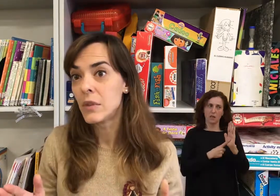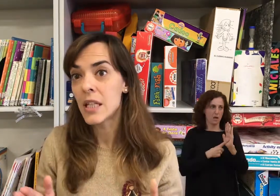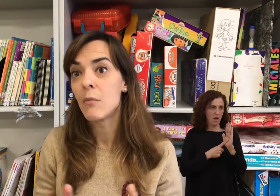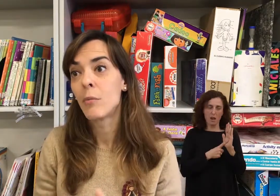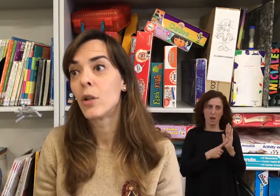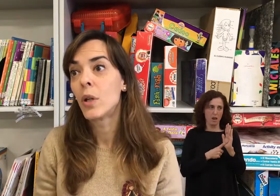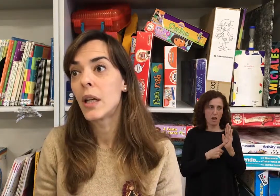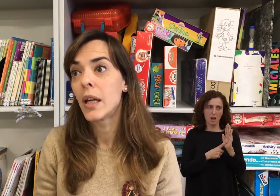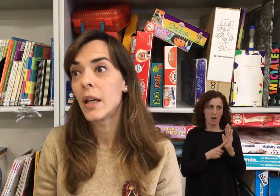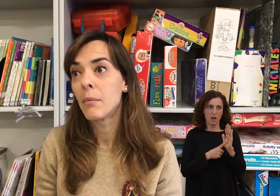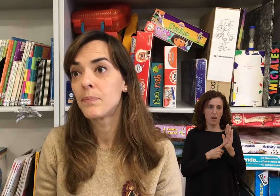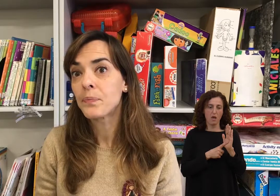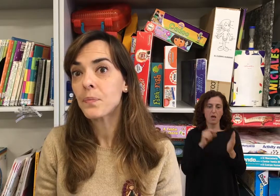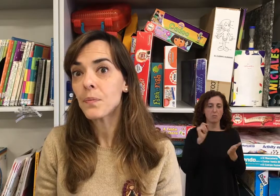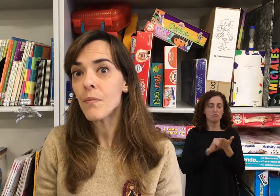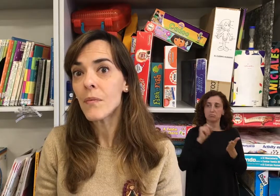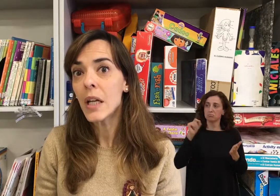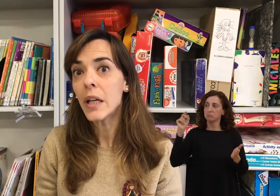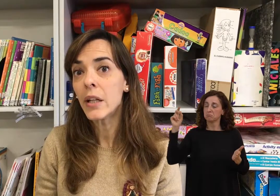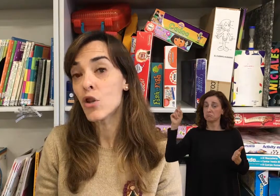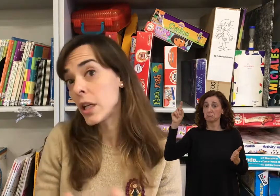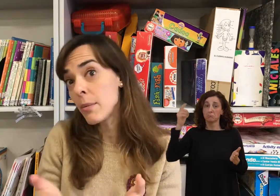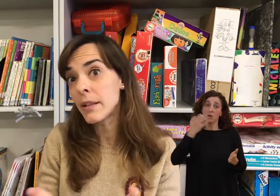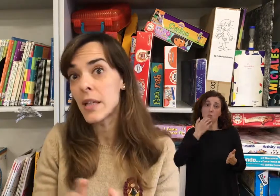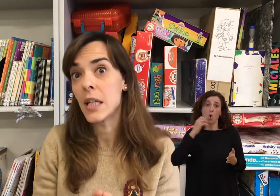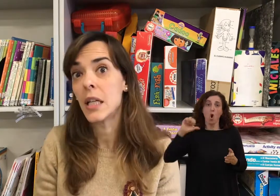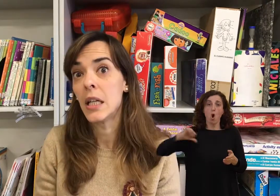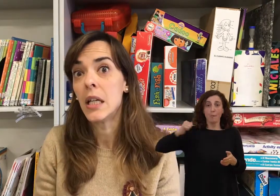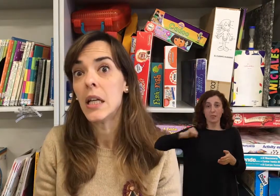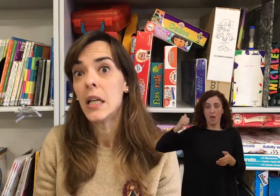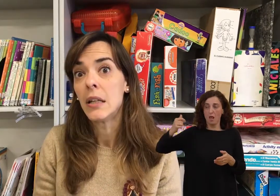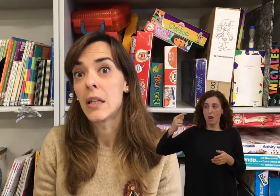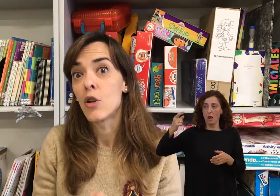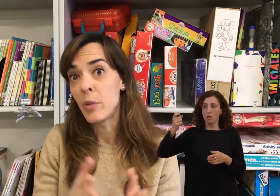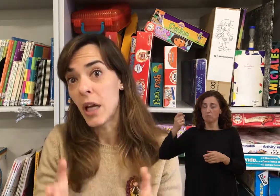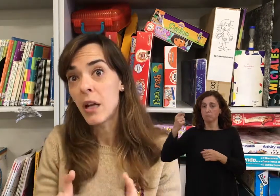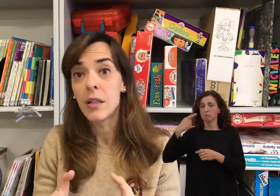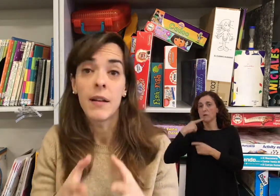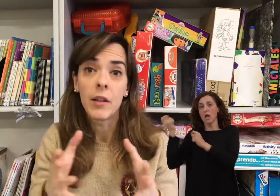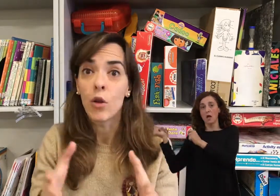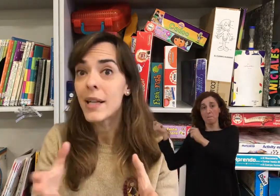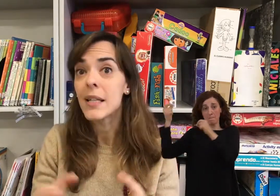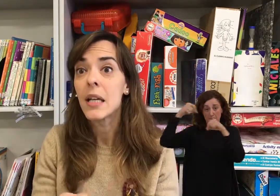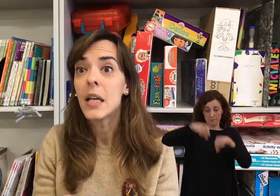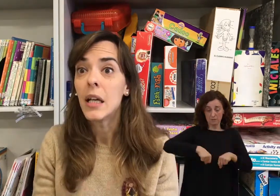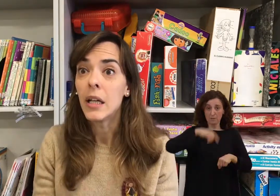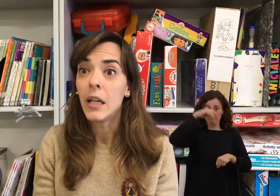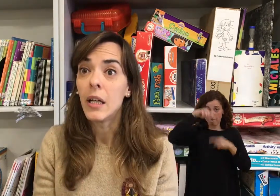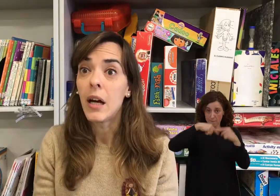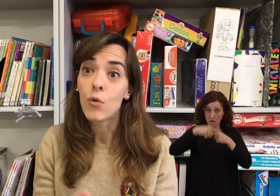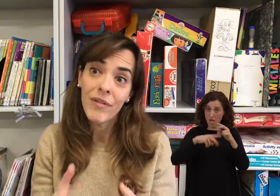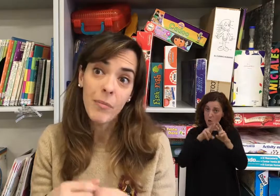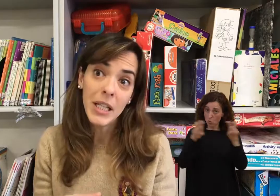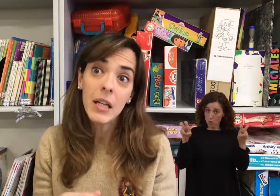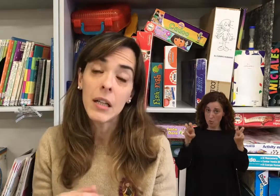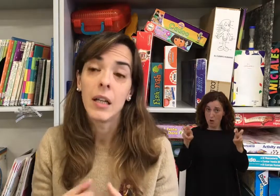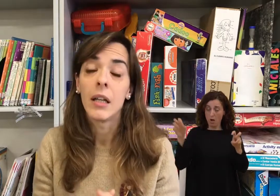desde el momento en el que nos derivan desde el hospital, desde el centro base a una familia que